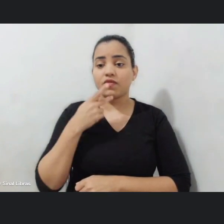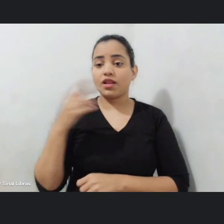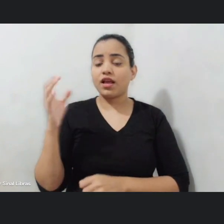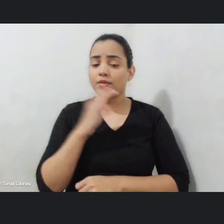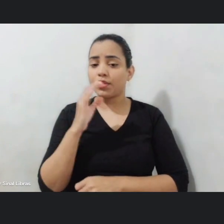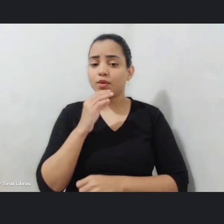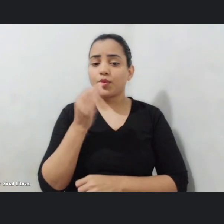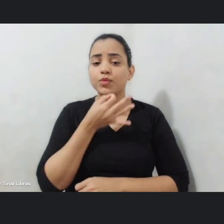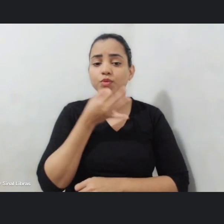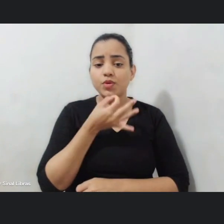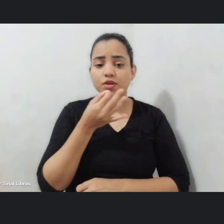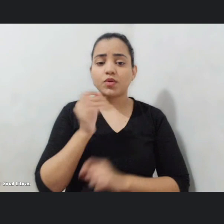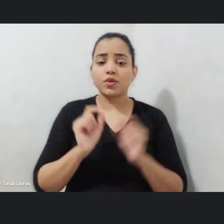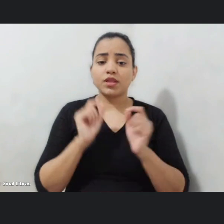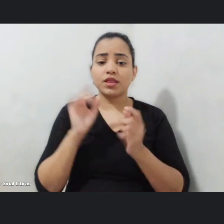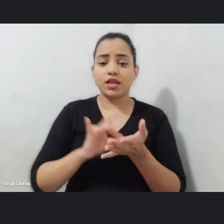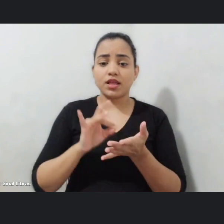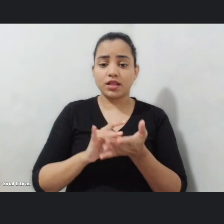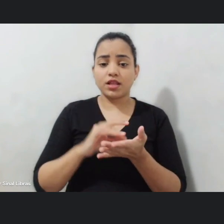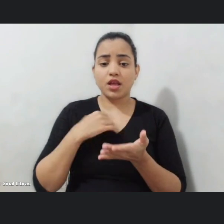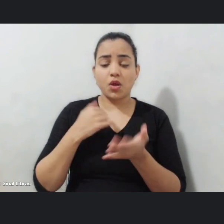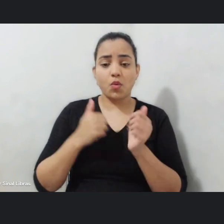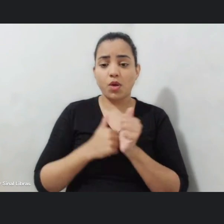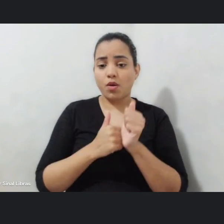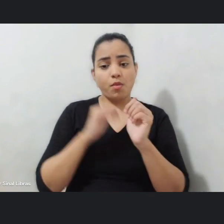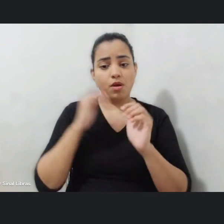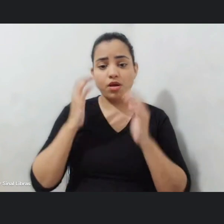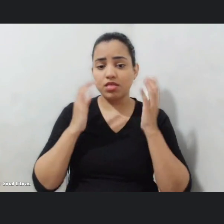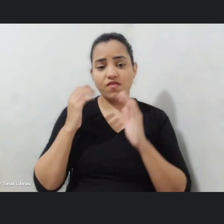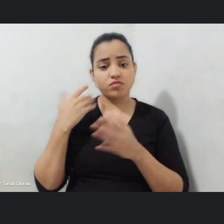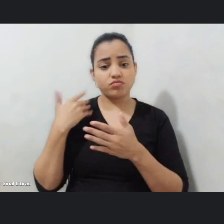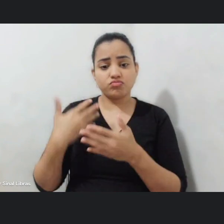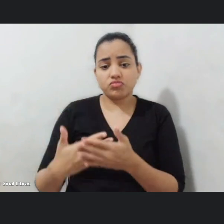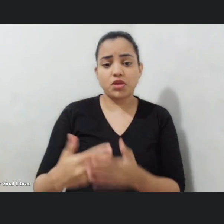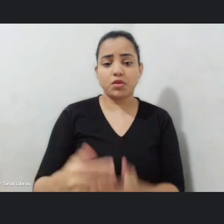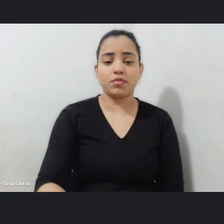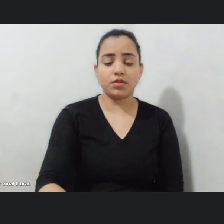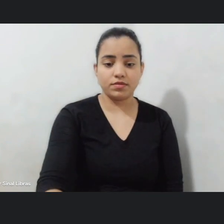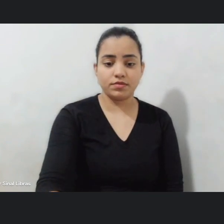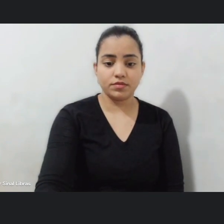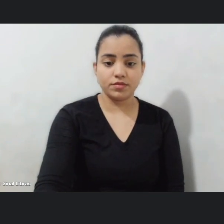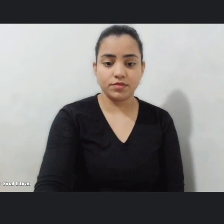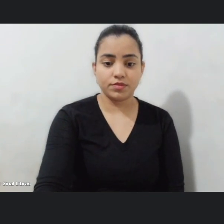realidade eu acompanho o carnaval desde sempre é vive